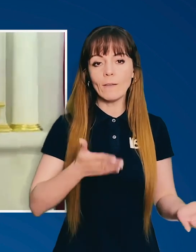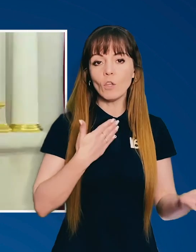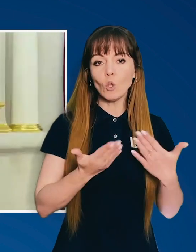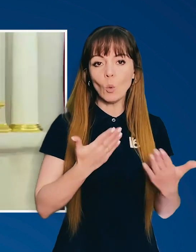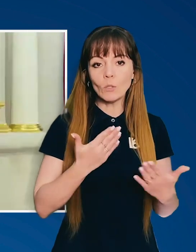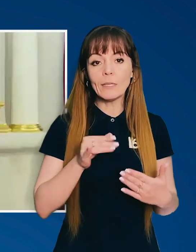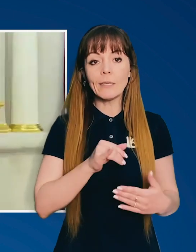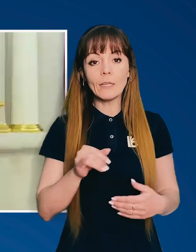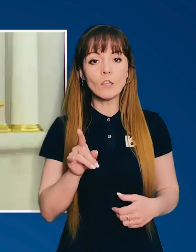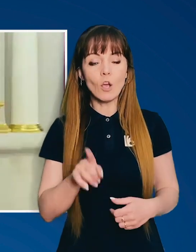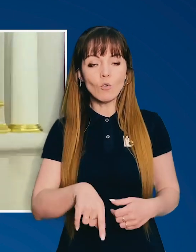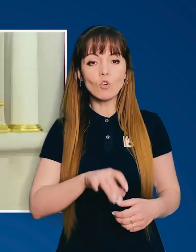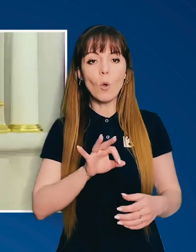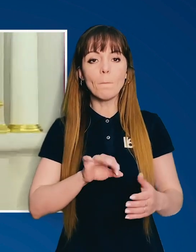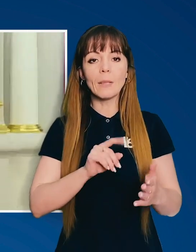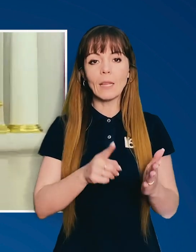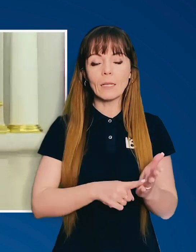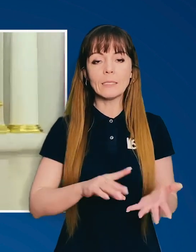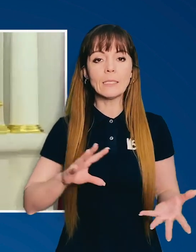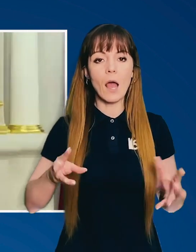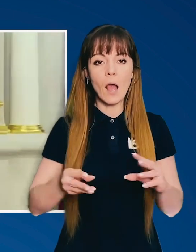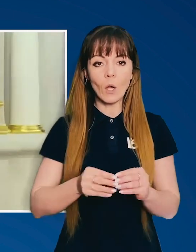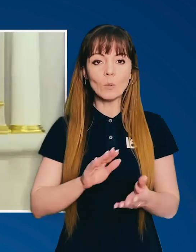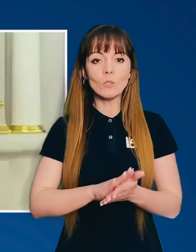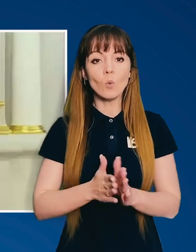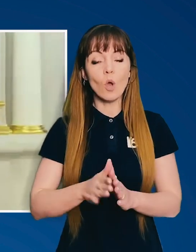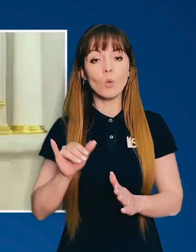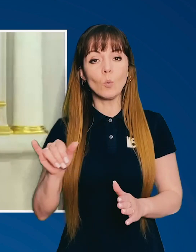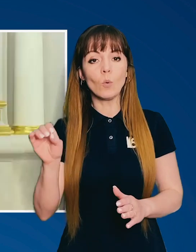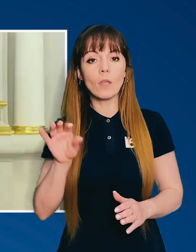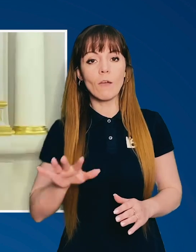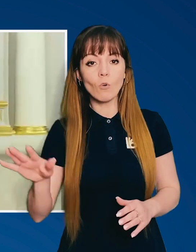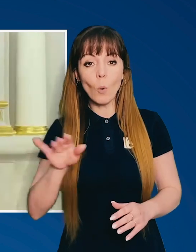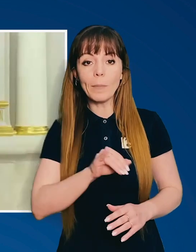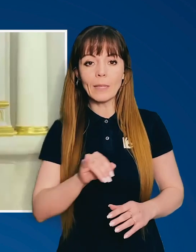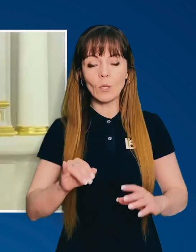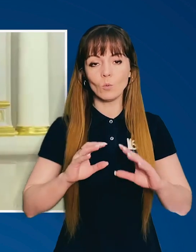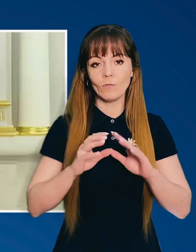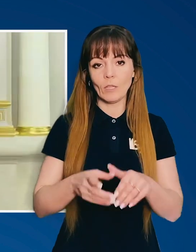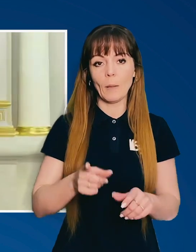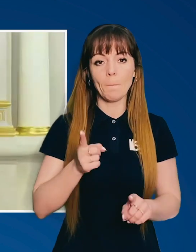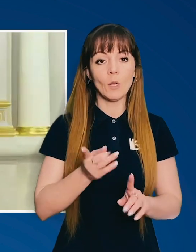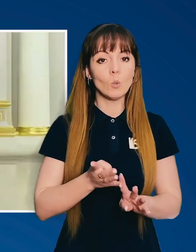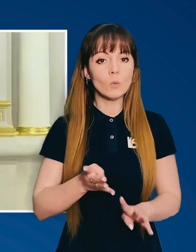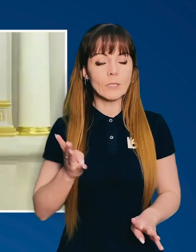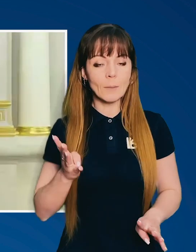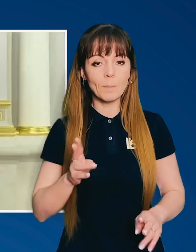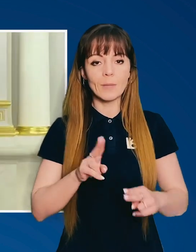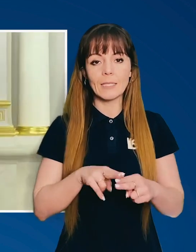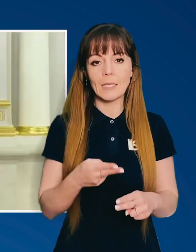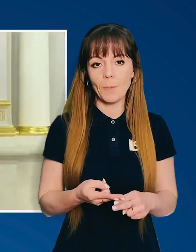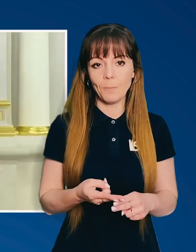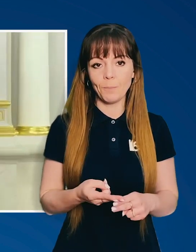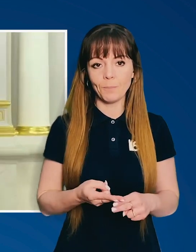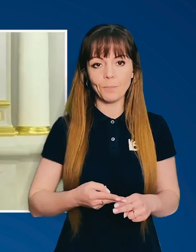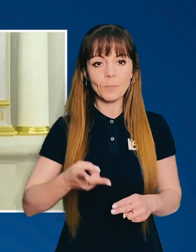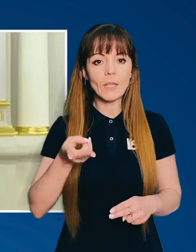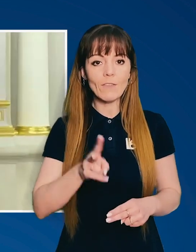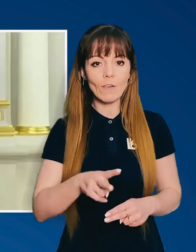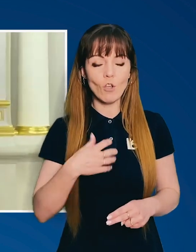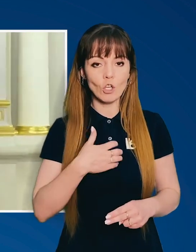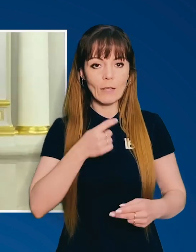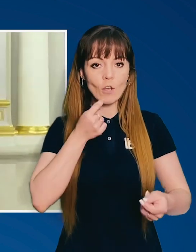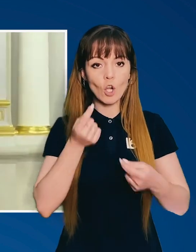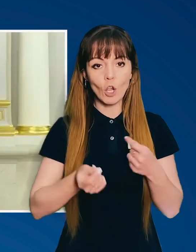двосторонніх відносин, а також про питання загальної ситуації в Європі і у світі. Перед усім, це